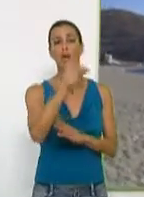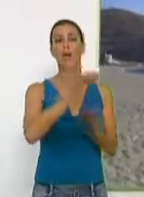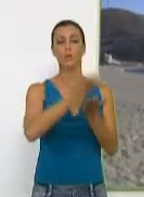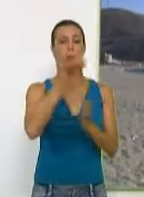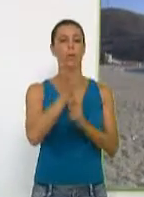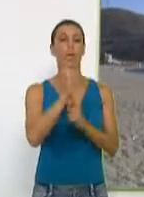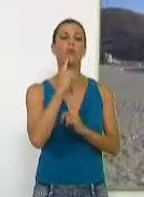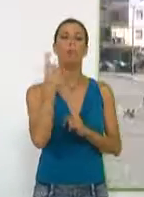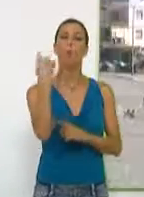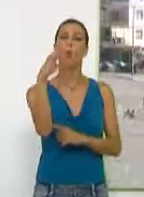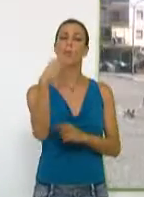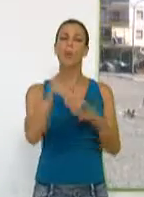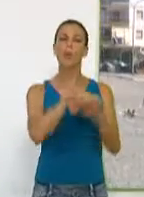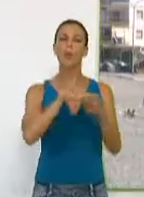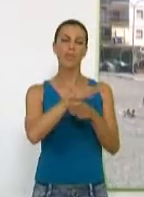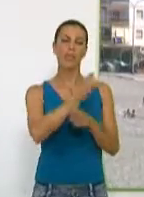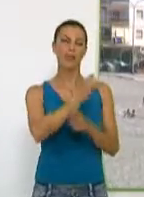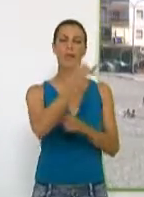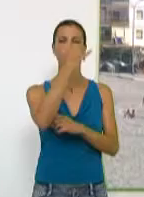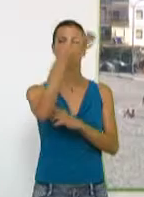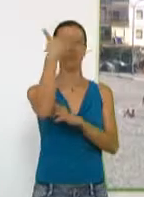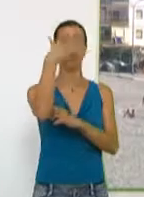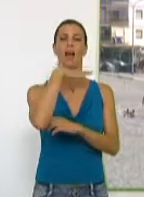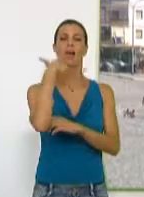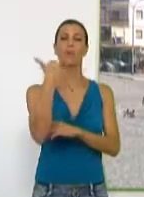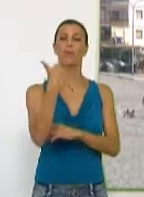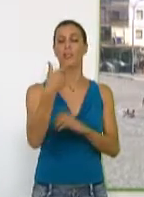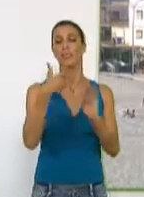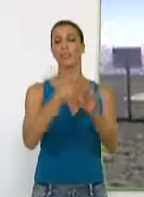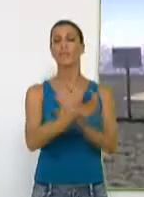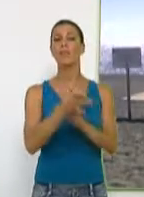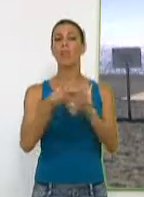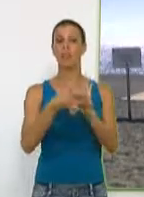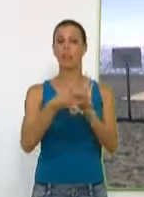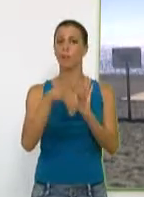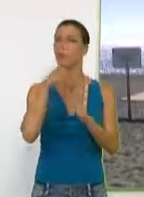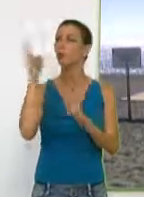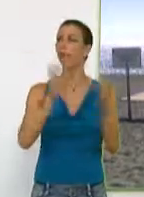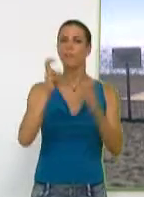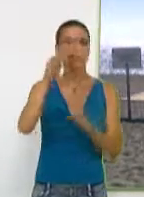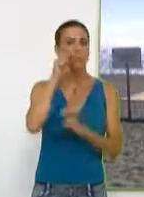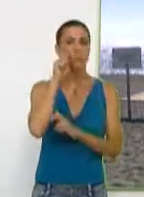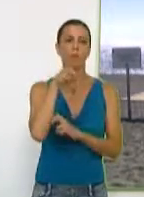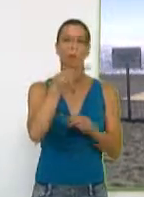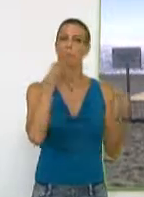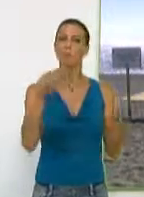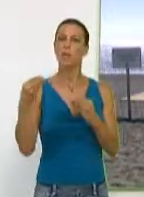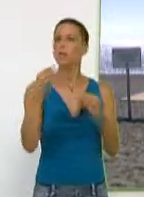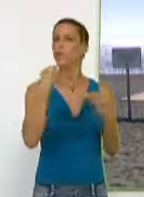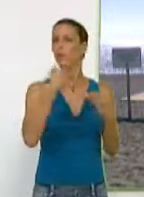Calahonda son las únicas de la provincia que cuentan con este distintivo de calidad que atrae al turismo por la garantía de buen estado de